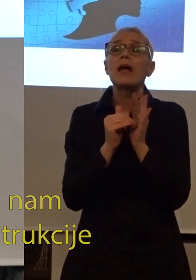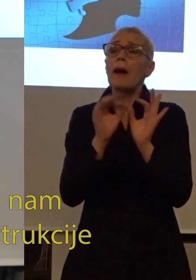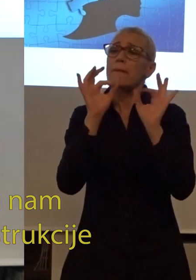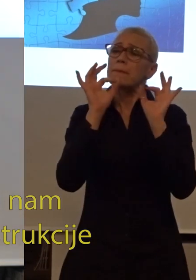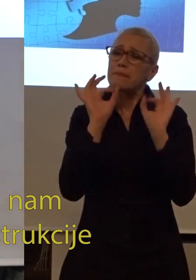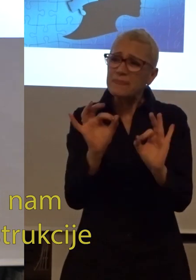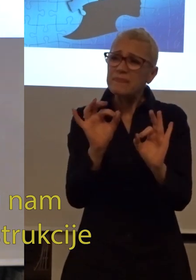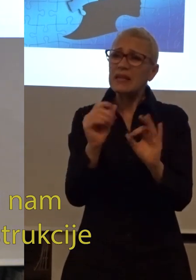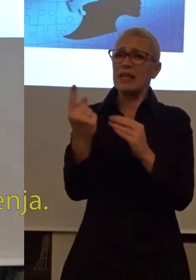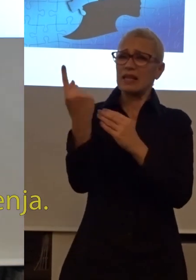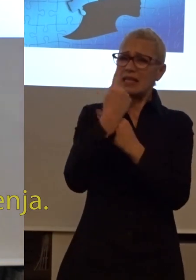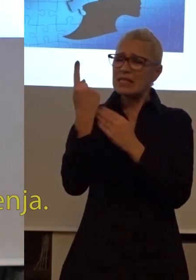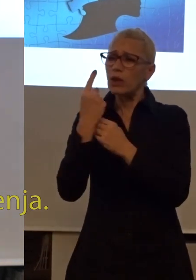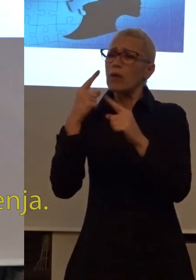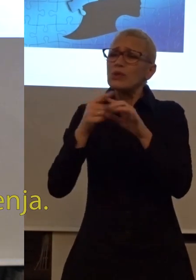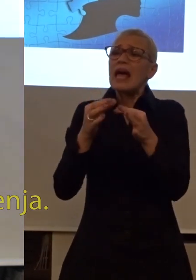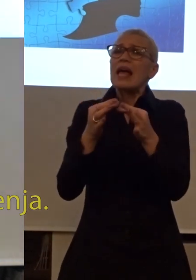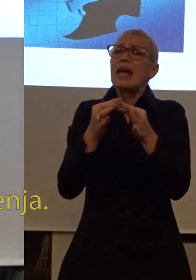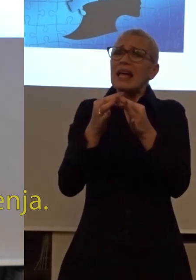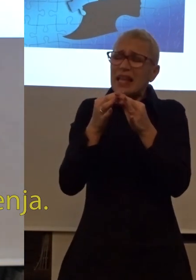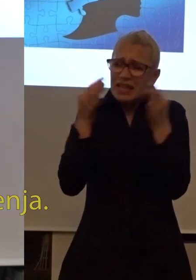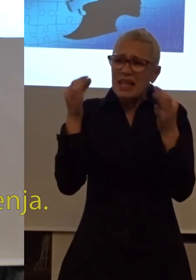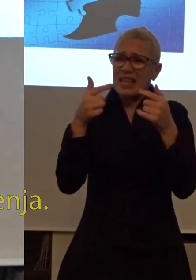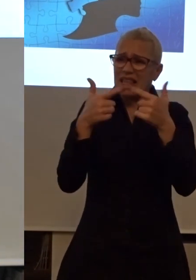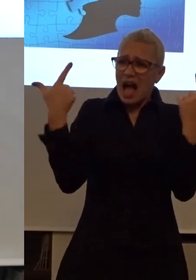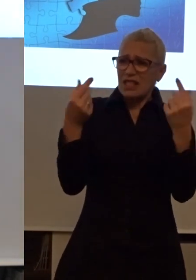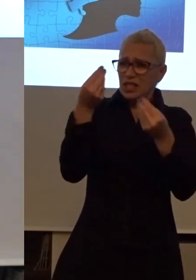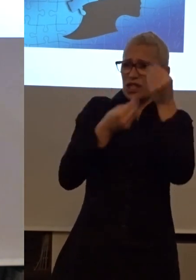precizne instrukcije i dodatna pojašnjenja.